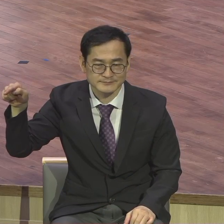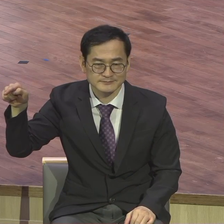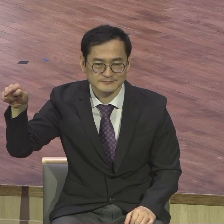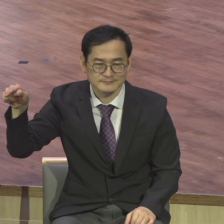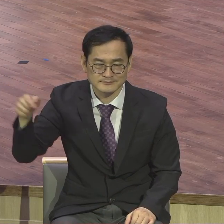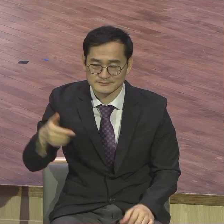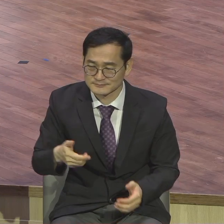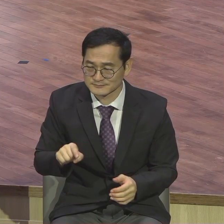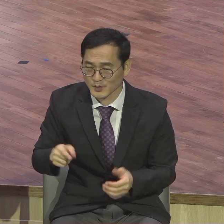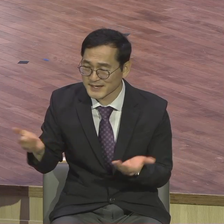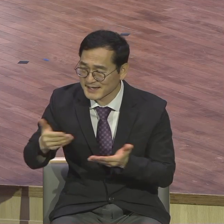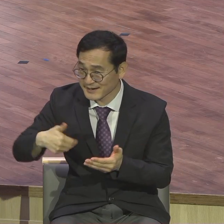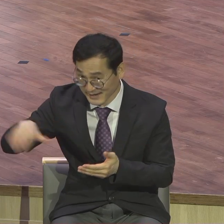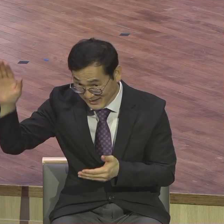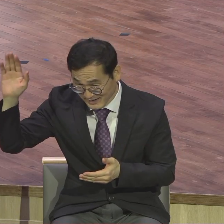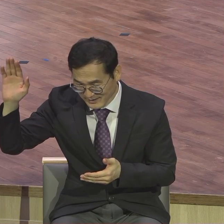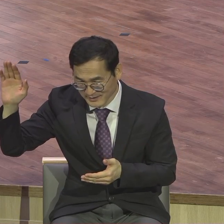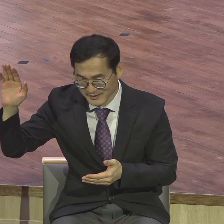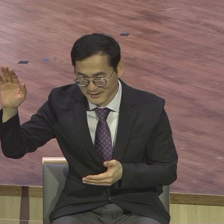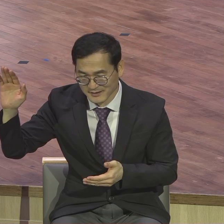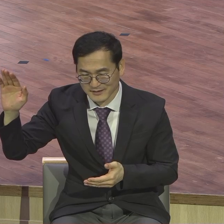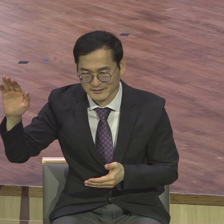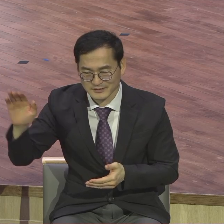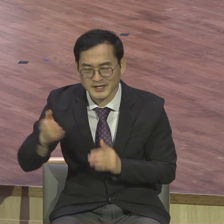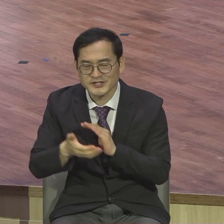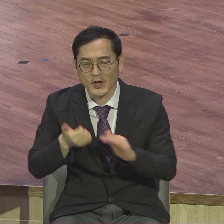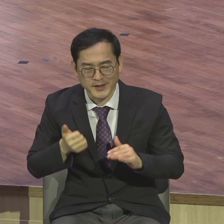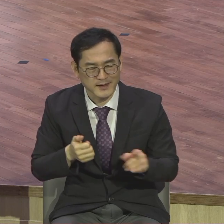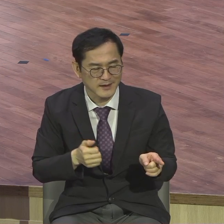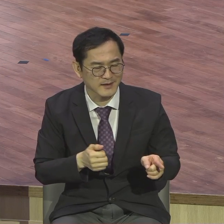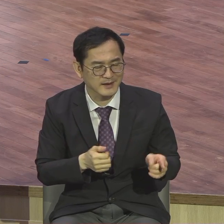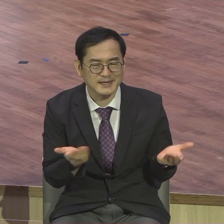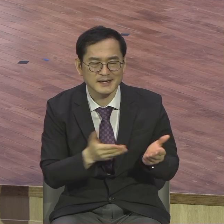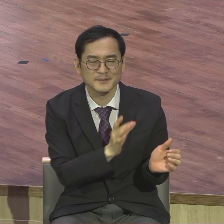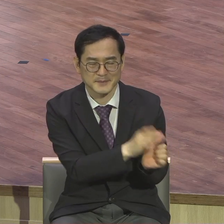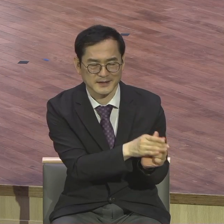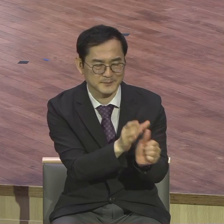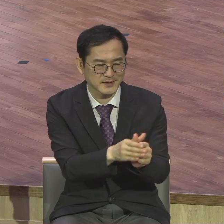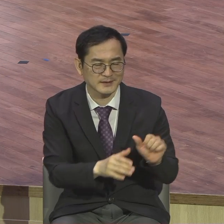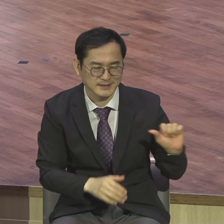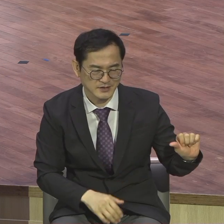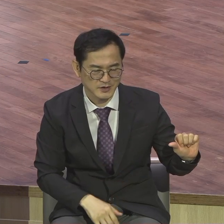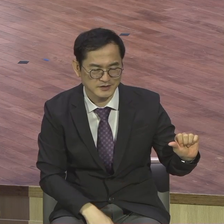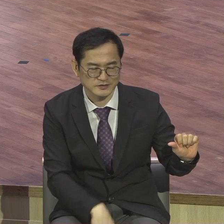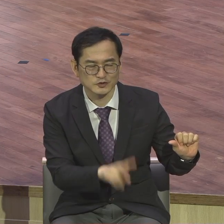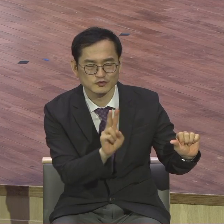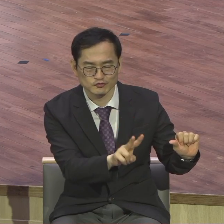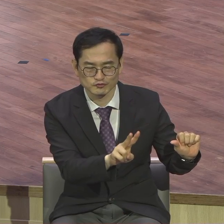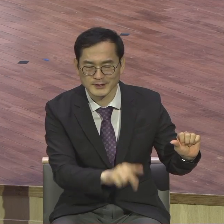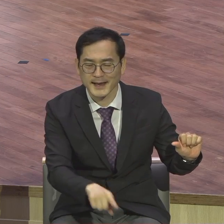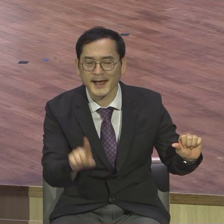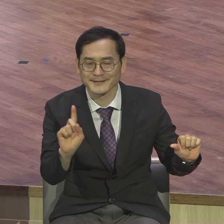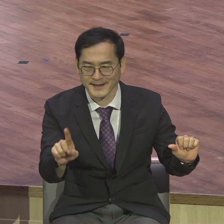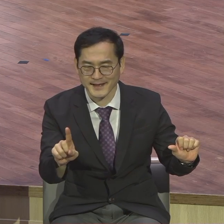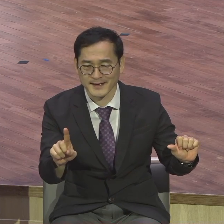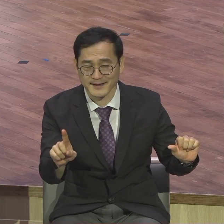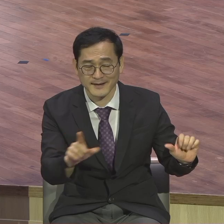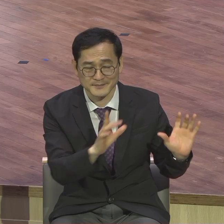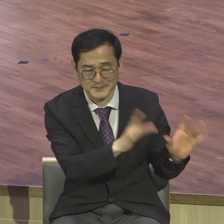자기 소유를 맡겼습니다. 한 사람에게는 다섯 달란트 또 한 사람에게는 두 달란트 그리고 또 한 사람에게는 한